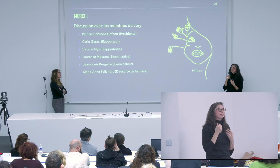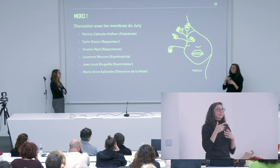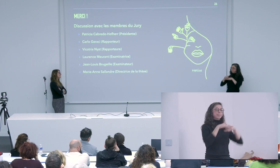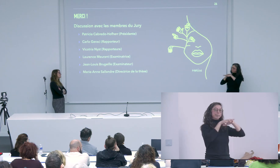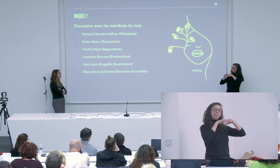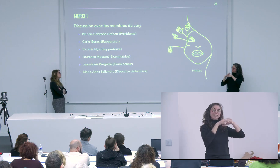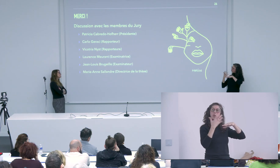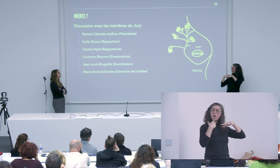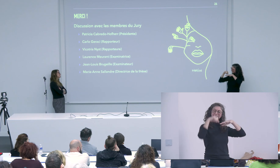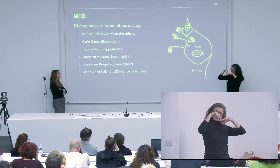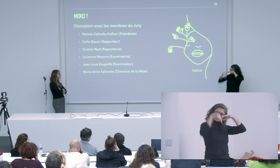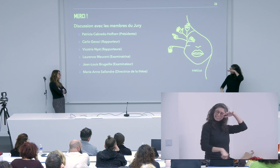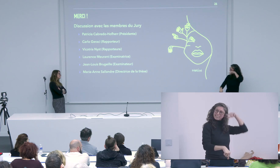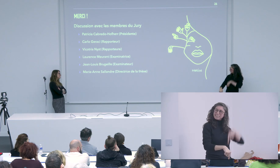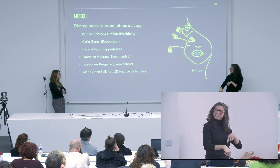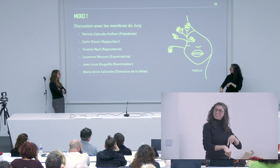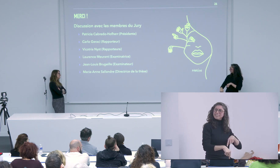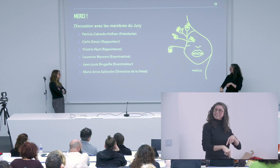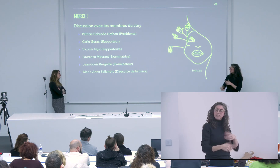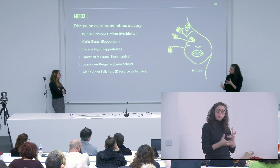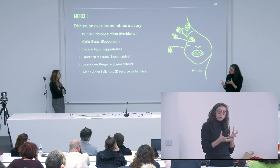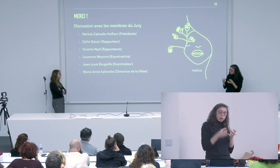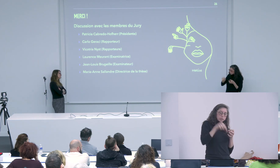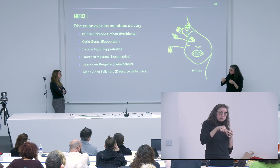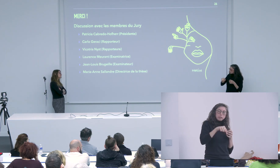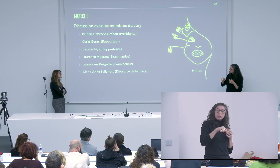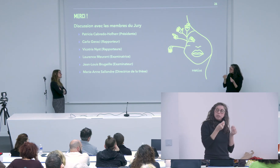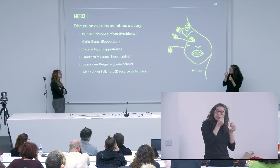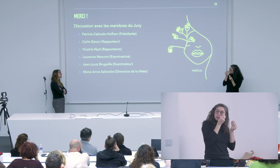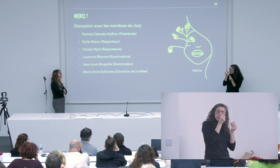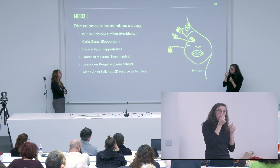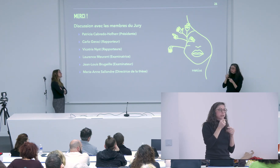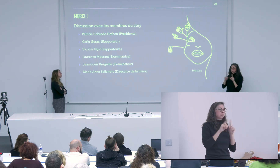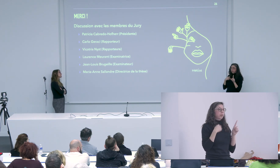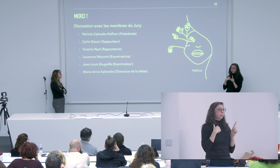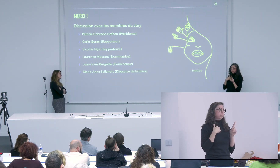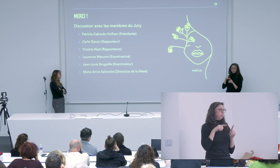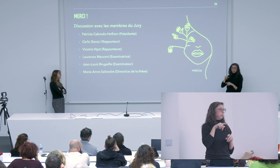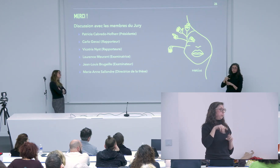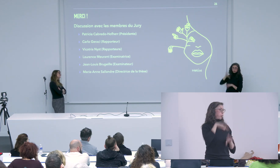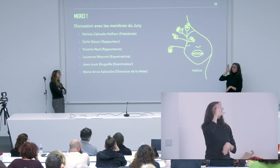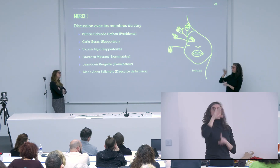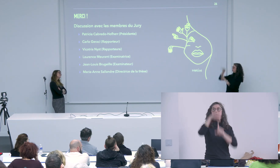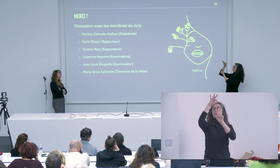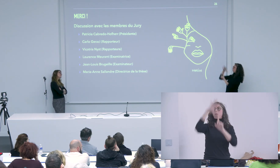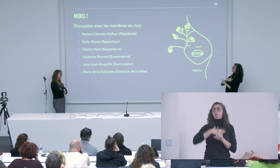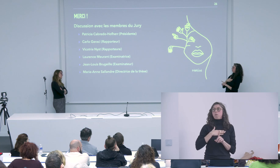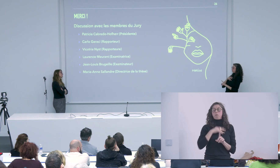et sur lesquelles, moi, je souhaitais quand même approfondir ces notions. Je voulais vraiment